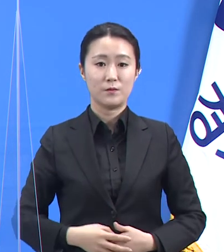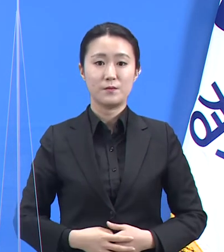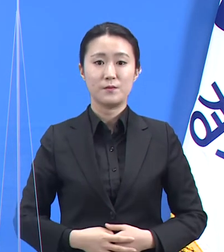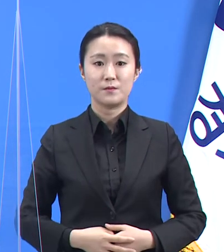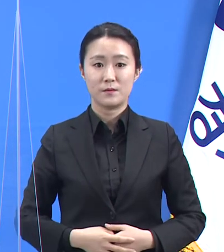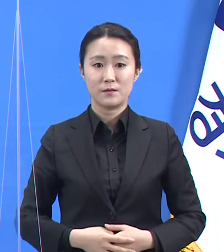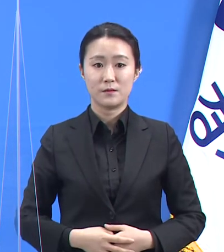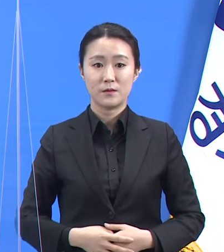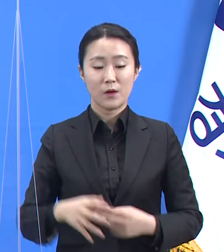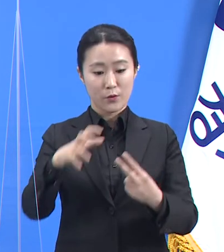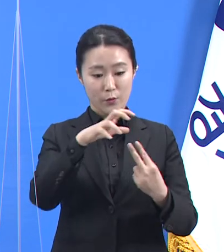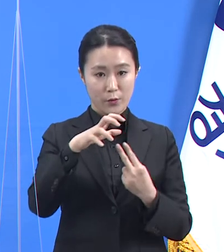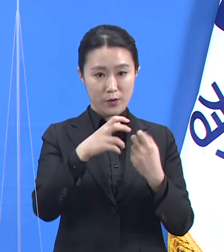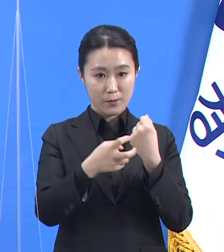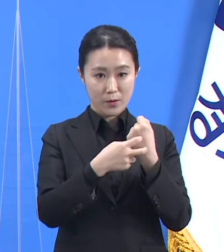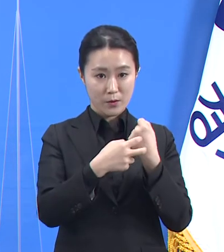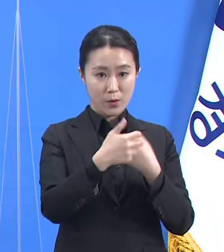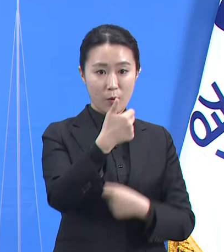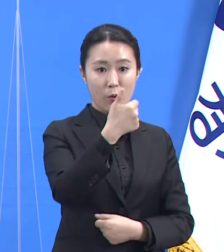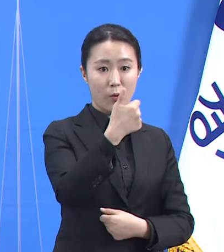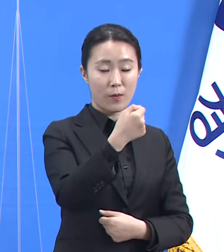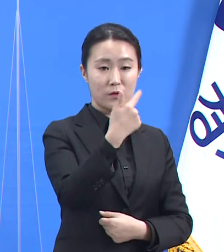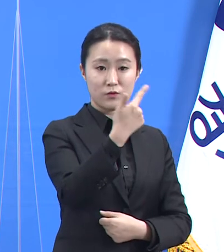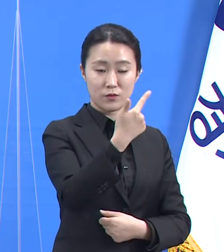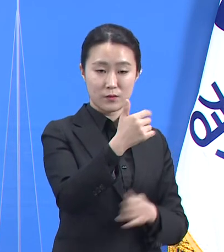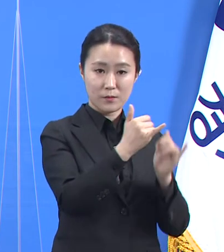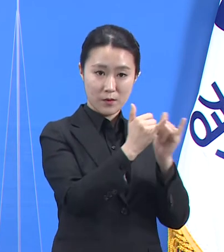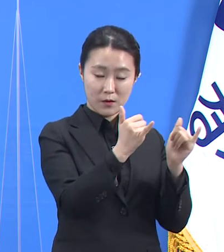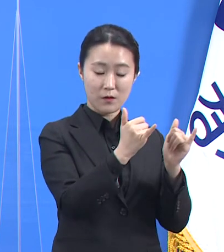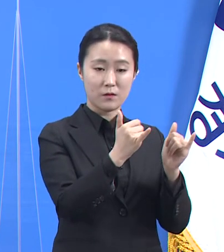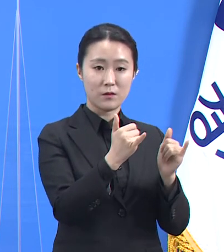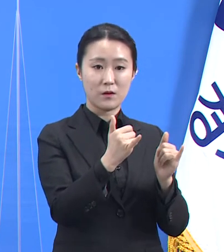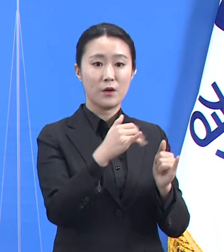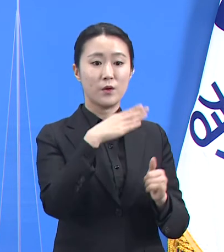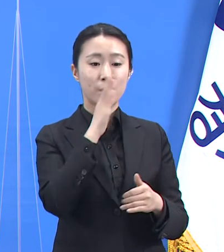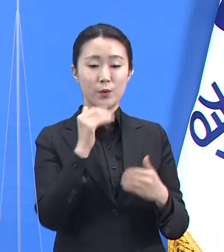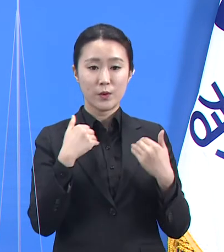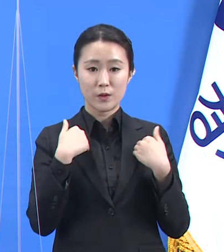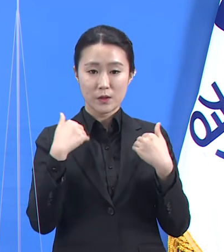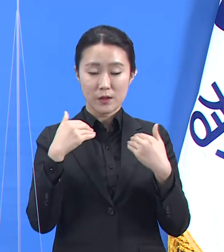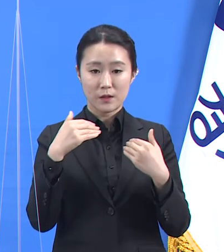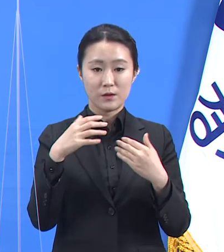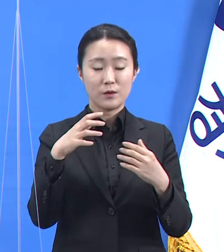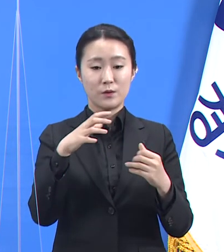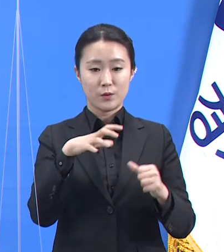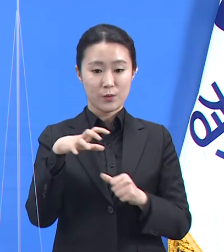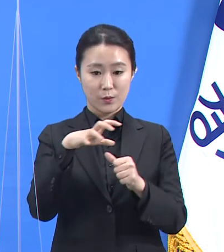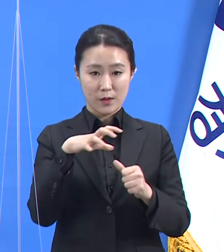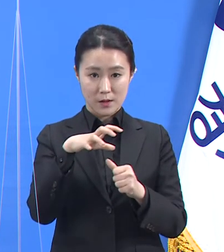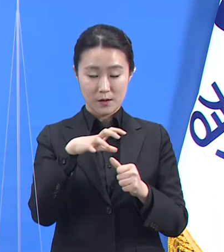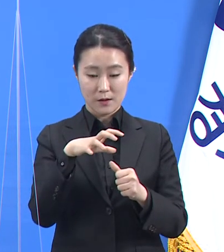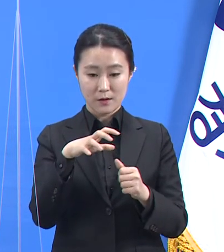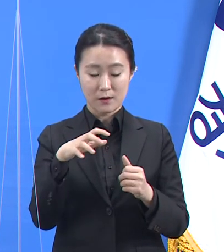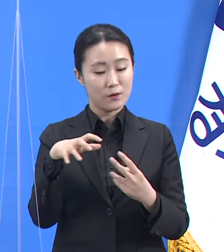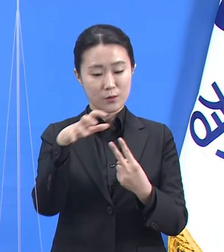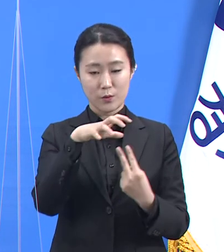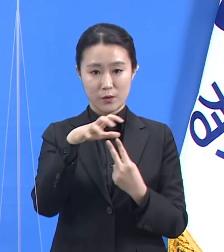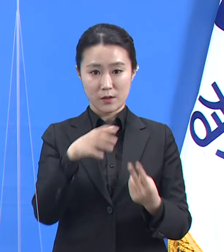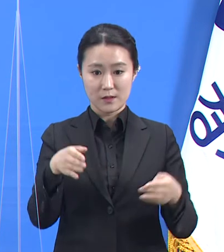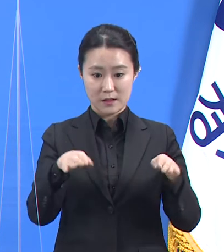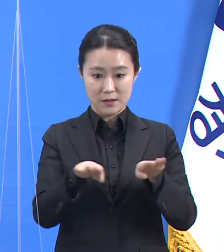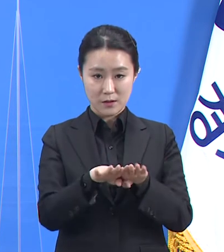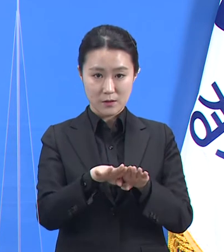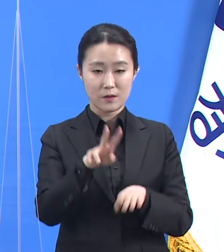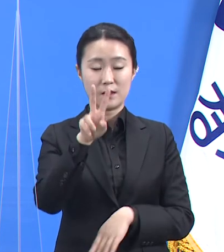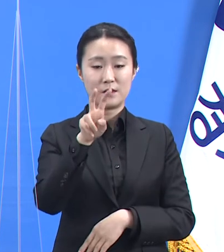요양병원에서 5만 6,613명 노인 요양시설 및 재활시설에서 3만 2,144명